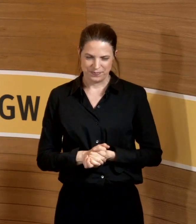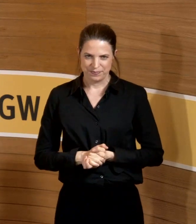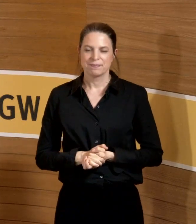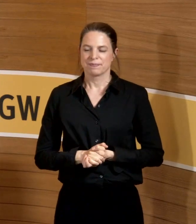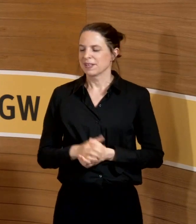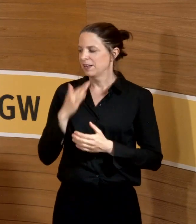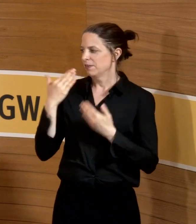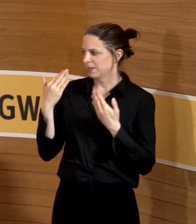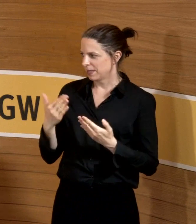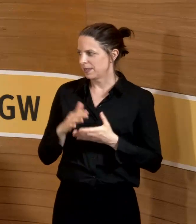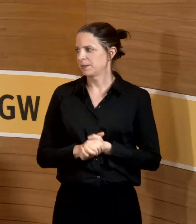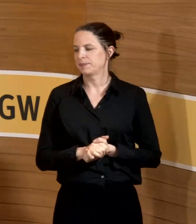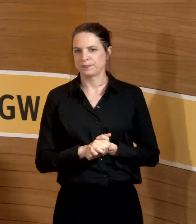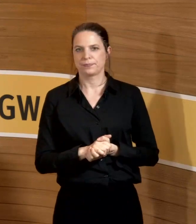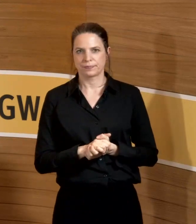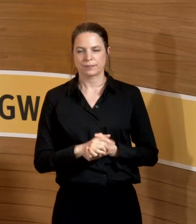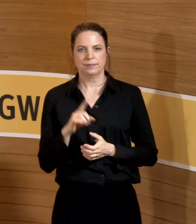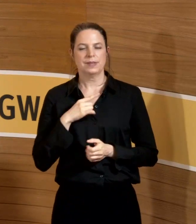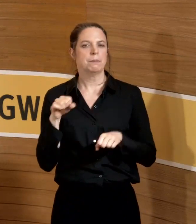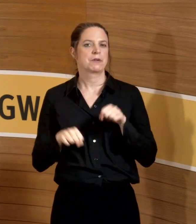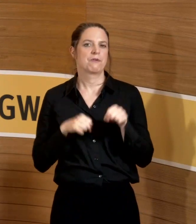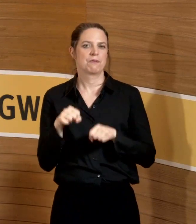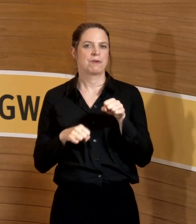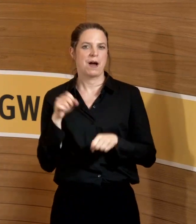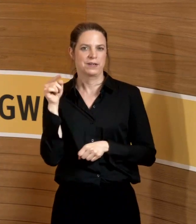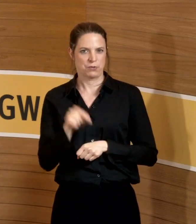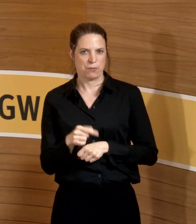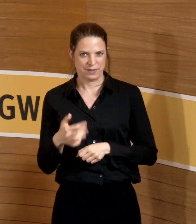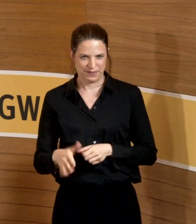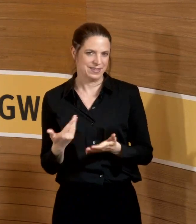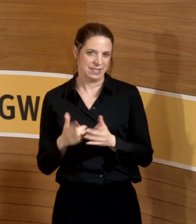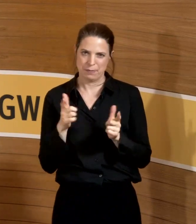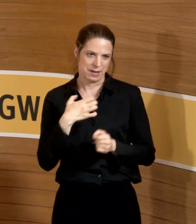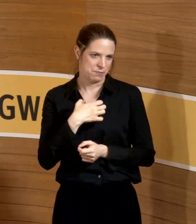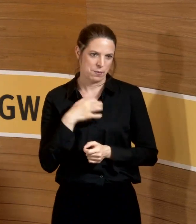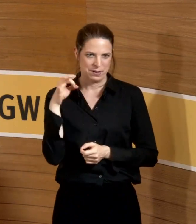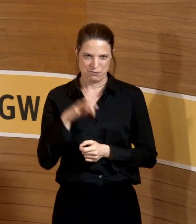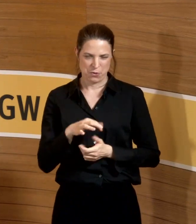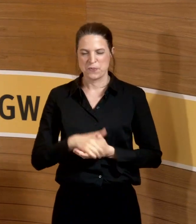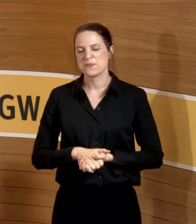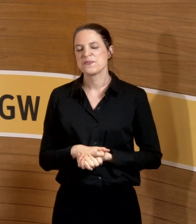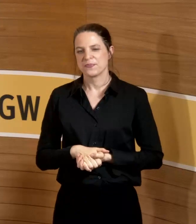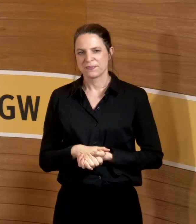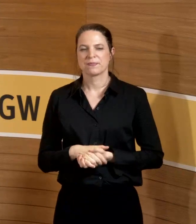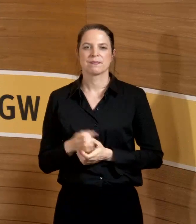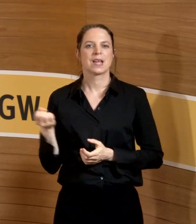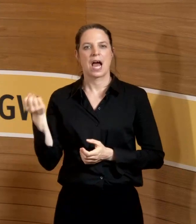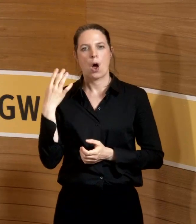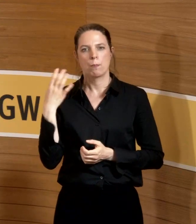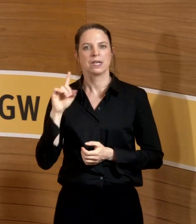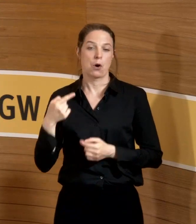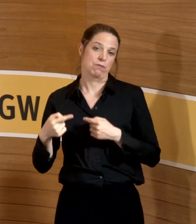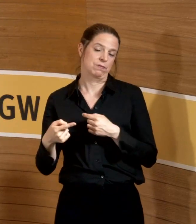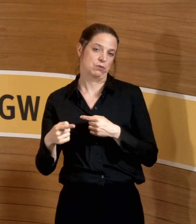Ja, vielen Dank. Ich bin tatsächlich mit dem Fahrrad gekommen. Insofern gab es gar keine Probleme. Der Hauptbahnhof war ja heute auch